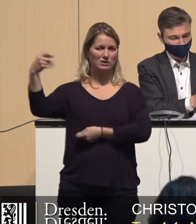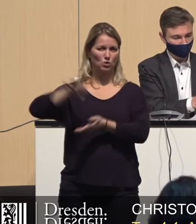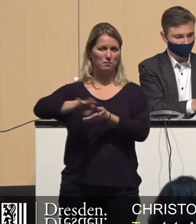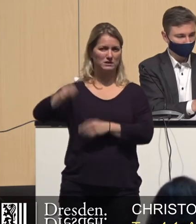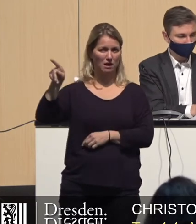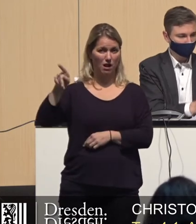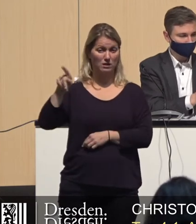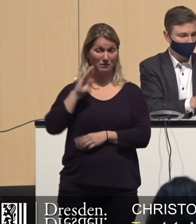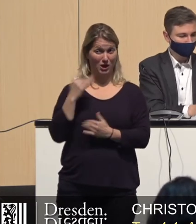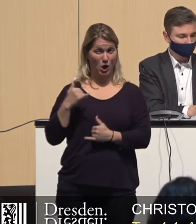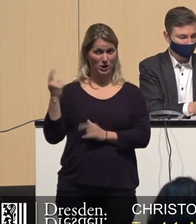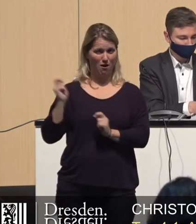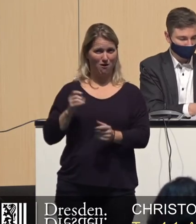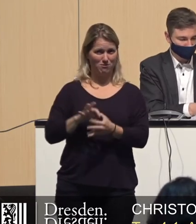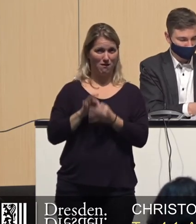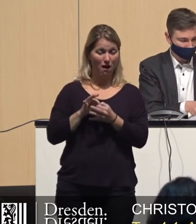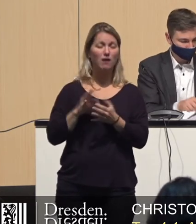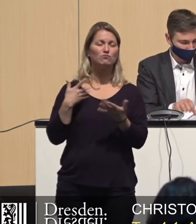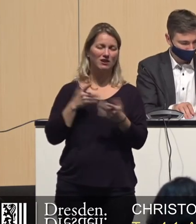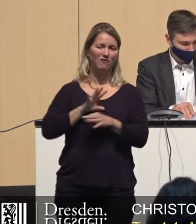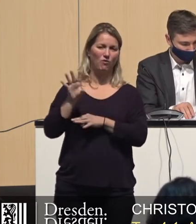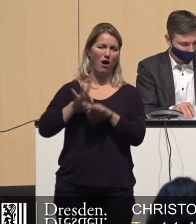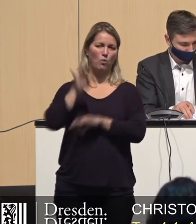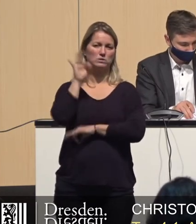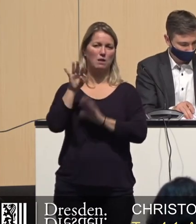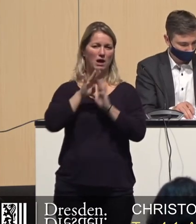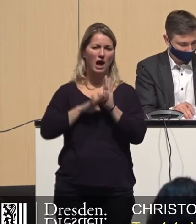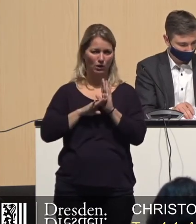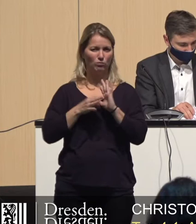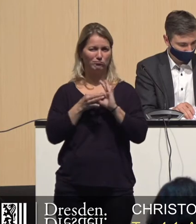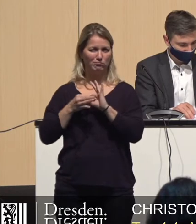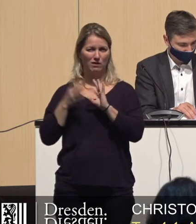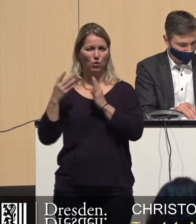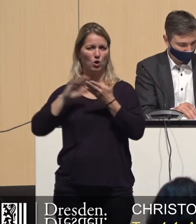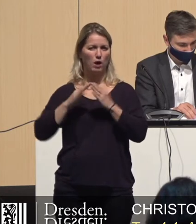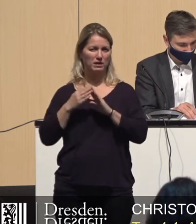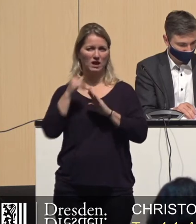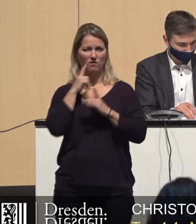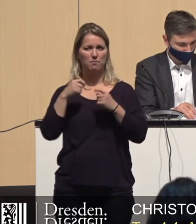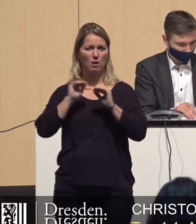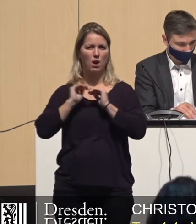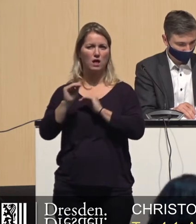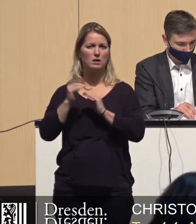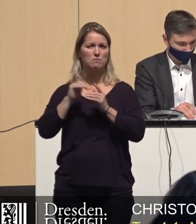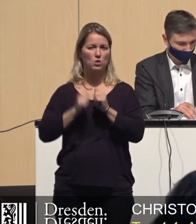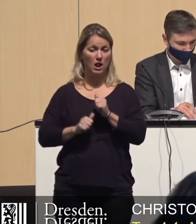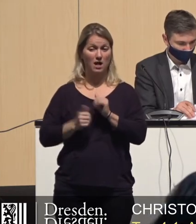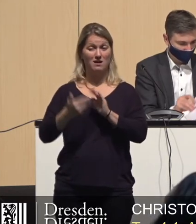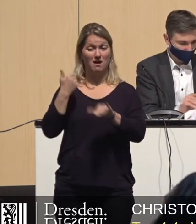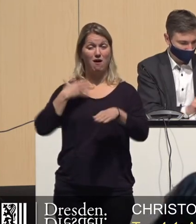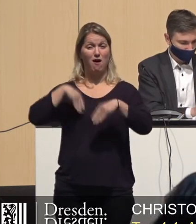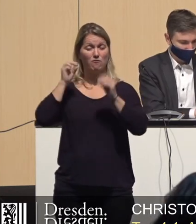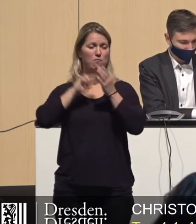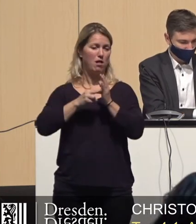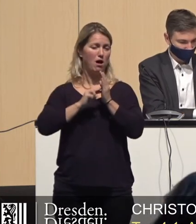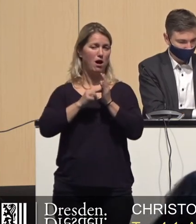dem Fall, wo heute der Antrag zugeht, haben wir eine Ausnahmeregelung zum kooperativen Baulandmodell. Damals schon bestehende oder angefangene Planungen